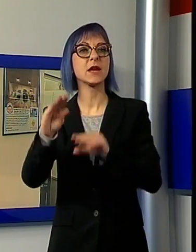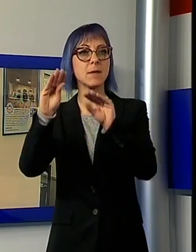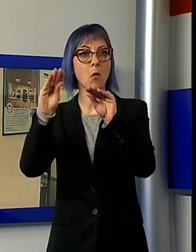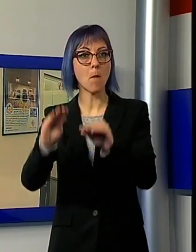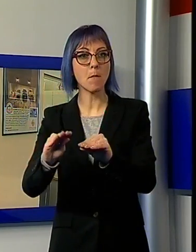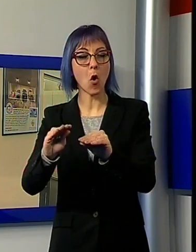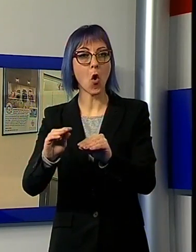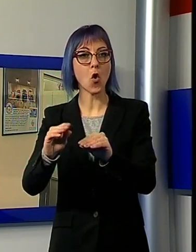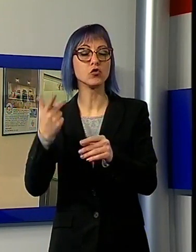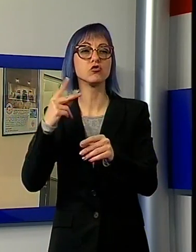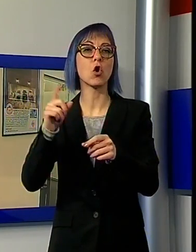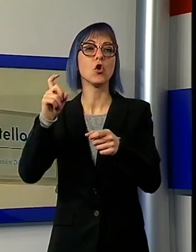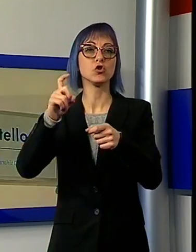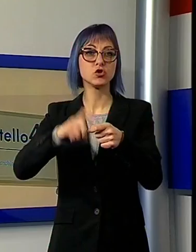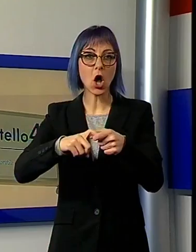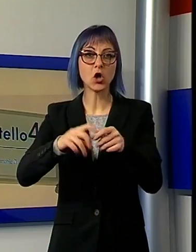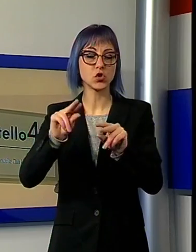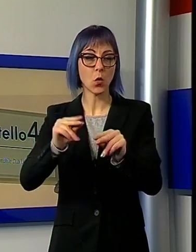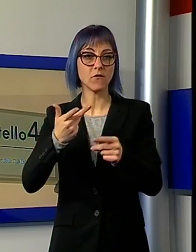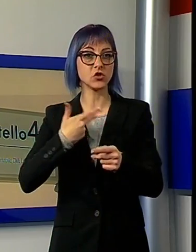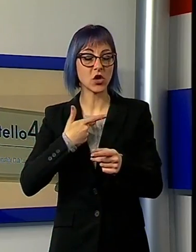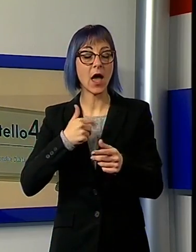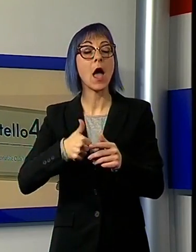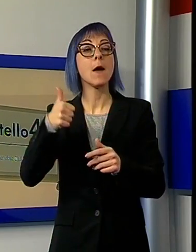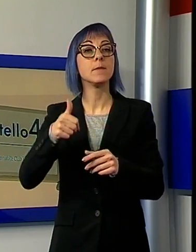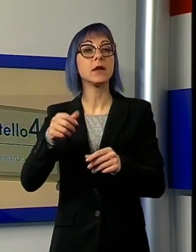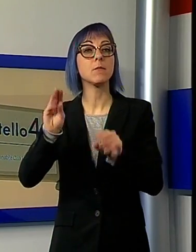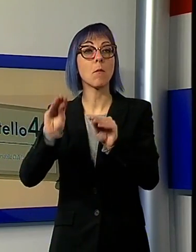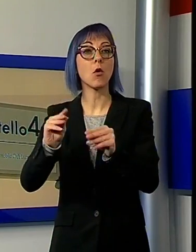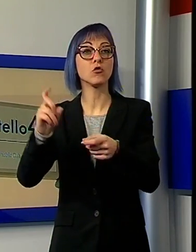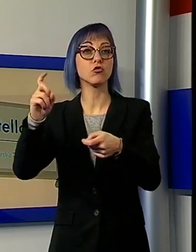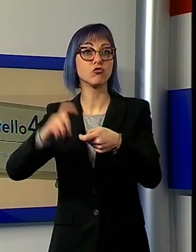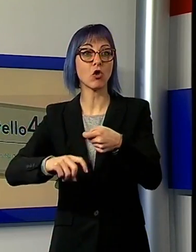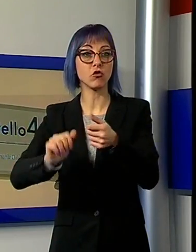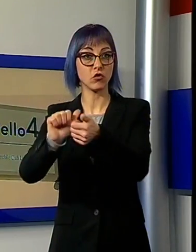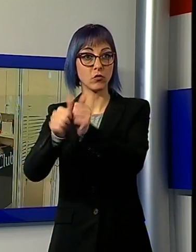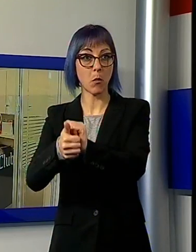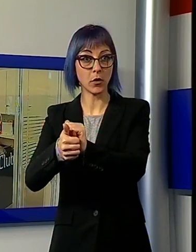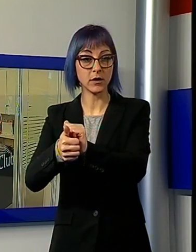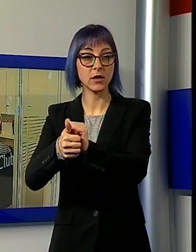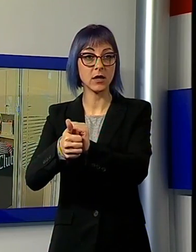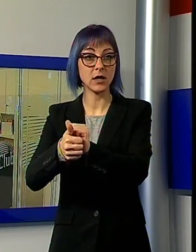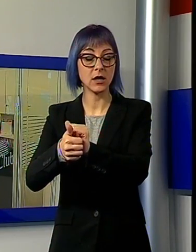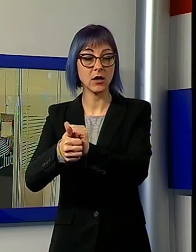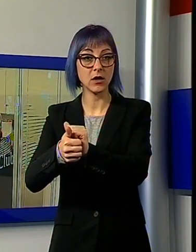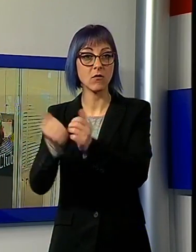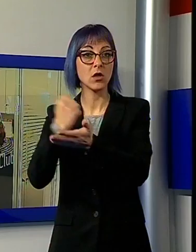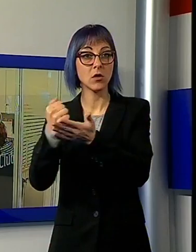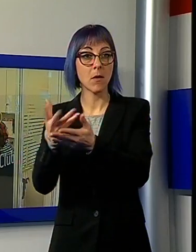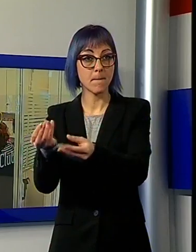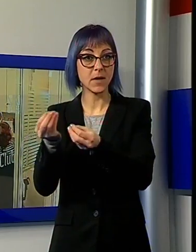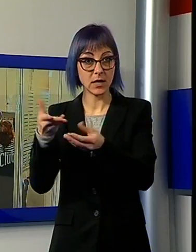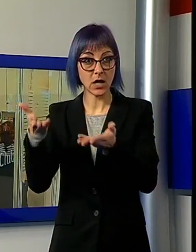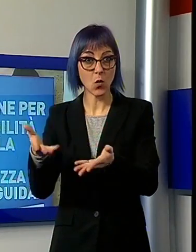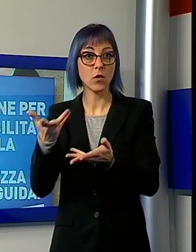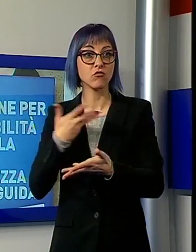fidelizzati, siamo il primo per soci sportivi che hanno preso la licenza qui da noi, è veramente un anno straordinario.